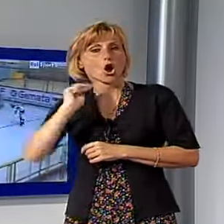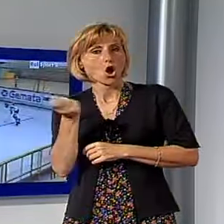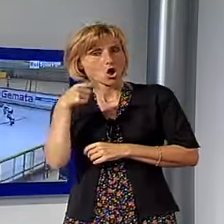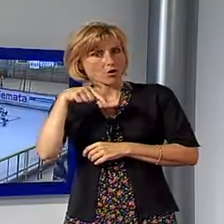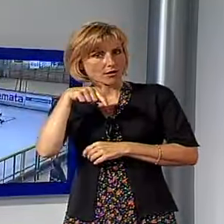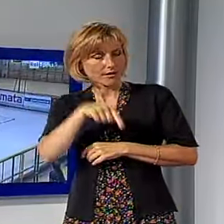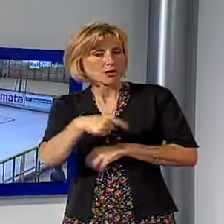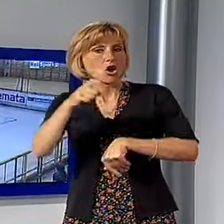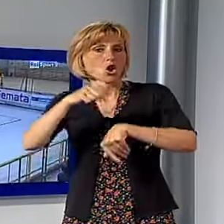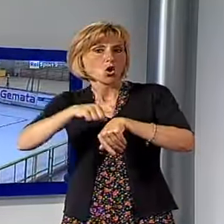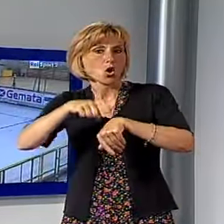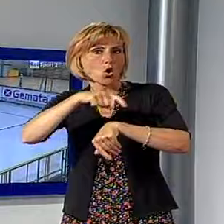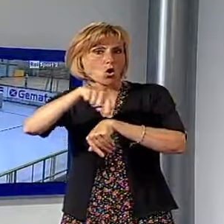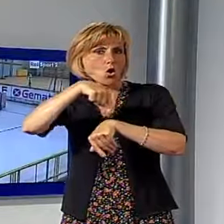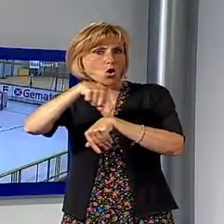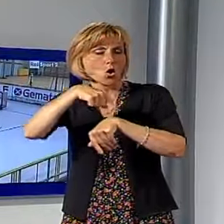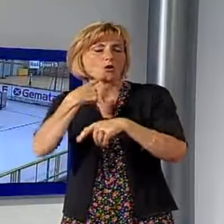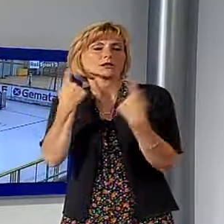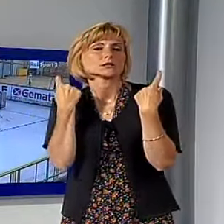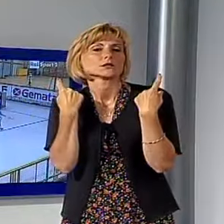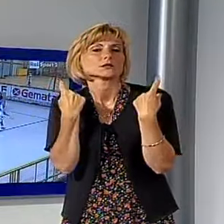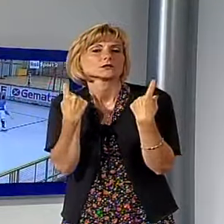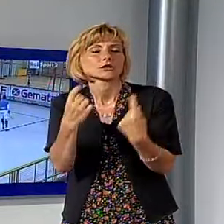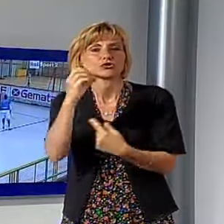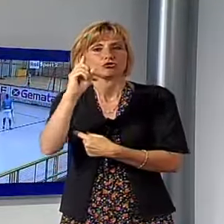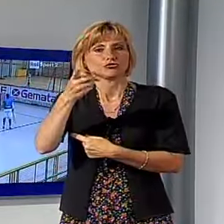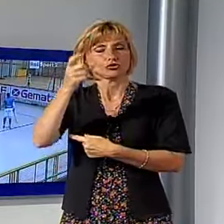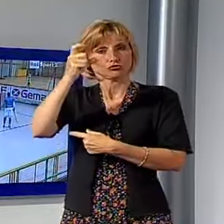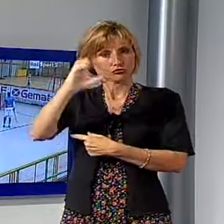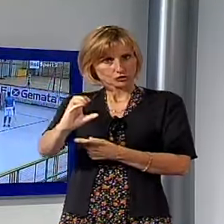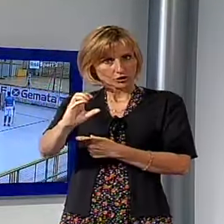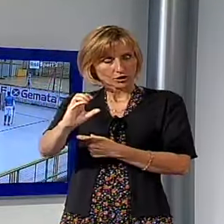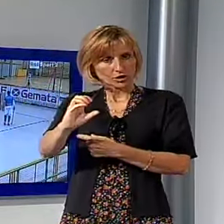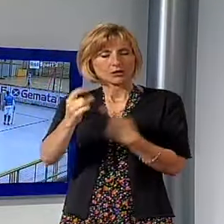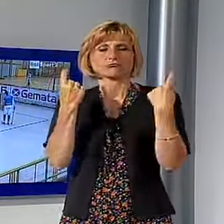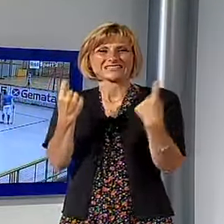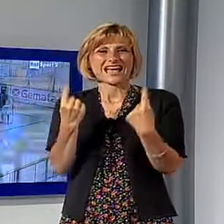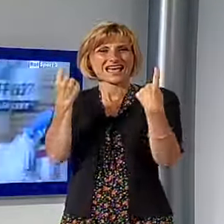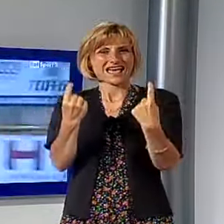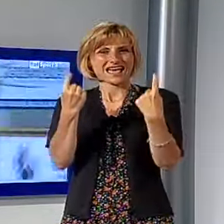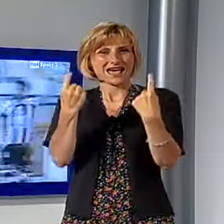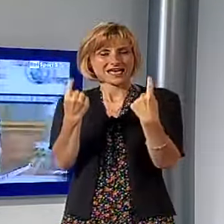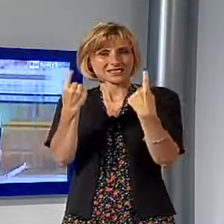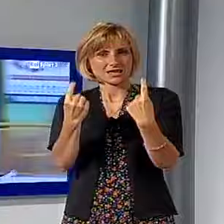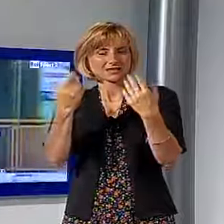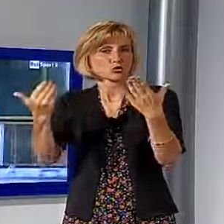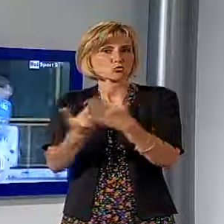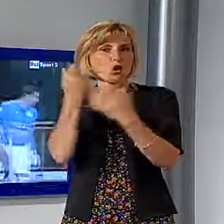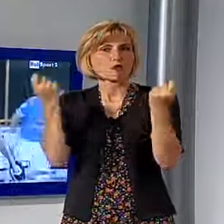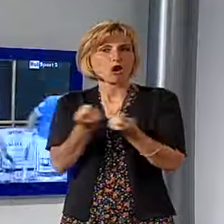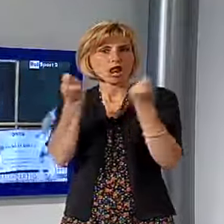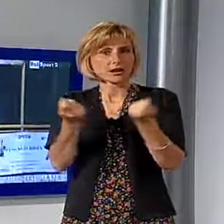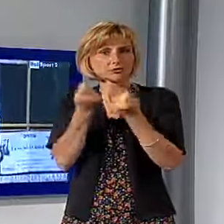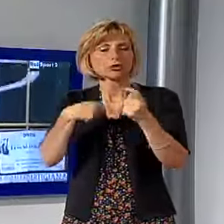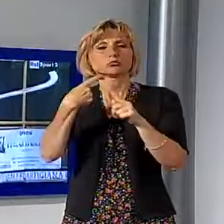Ore decisive in casa CGC con l'Hockey, cresce l'attesa per l'annuncio della società sul nuovo allenatore e programmi